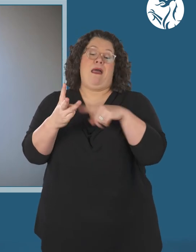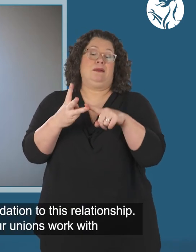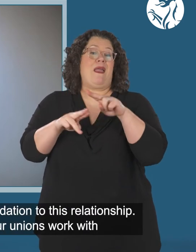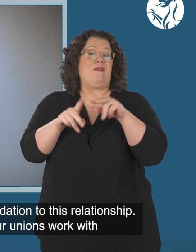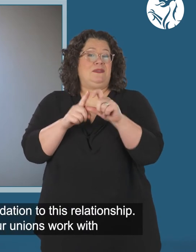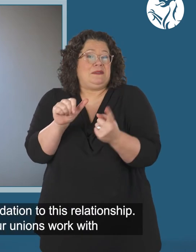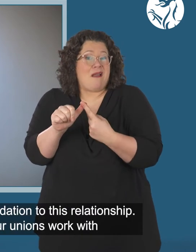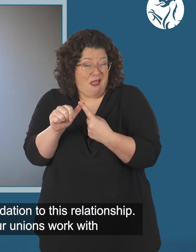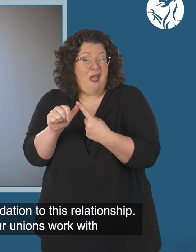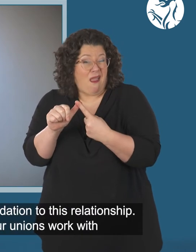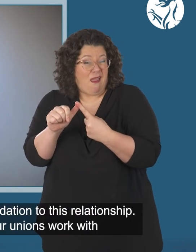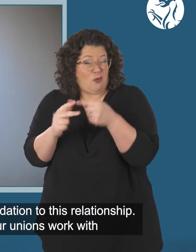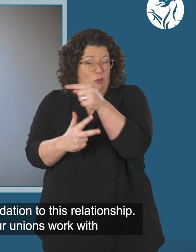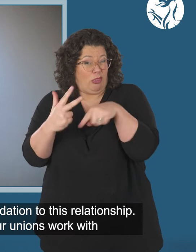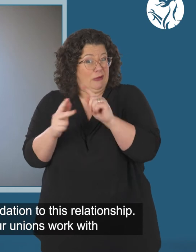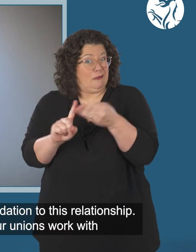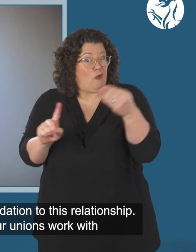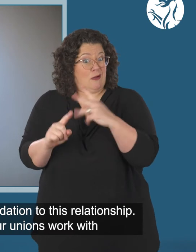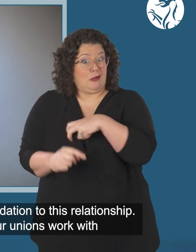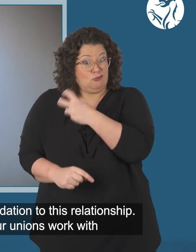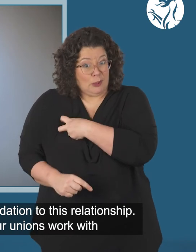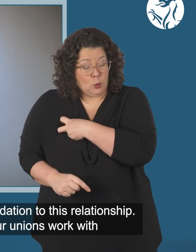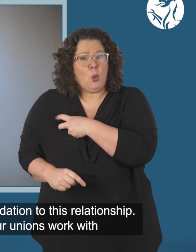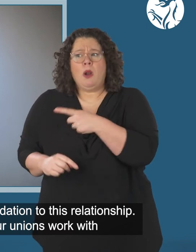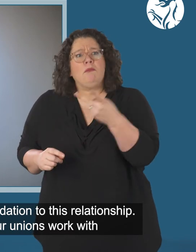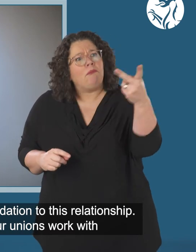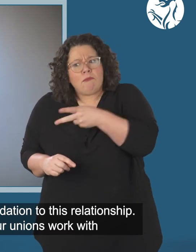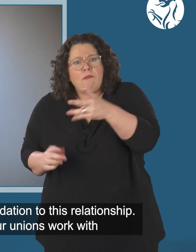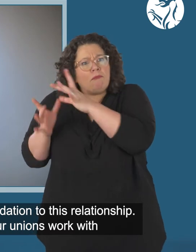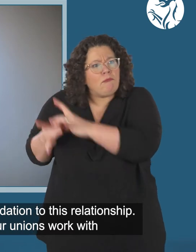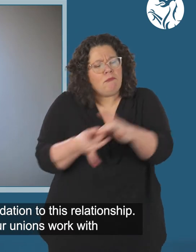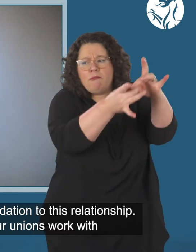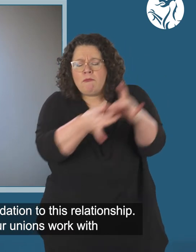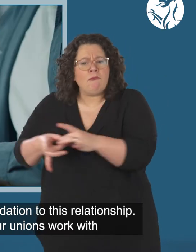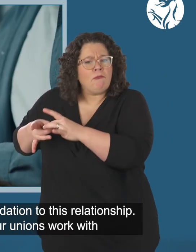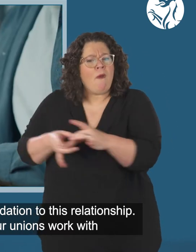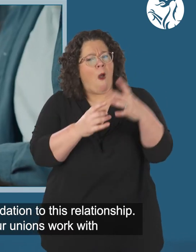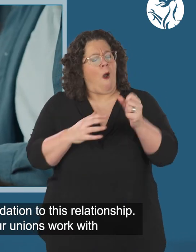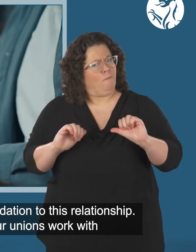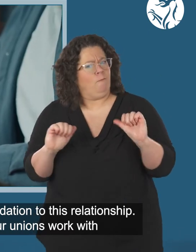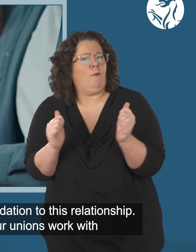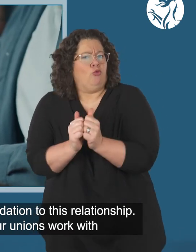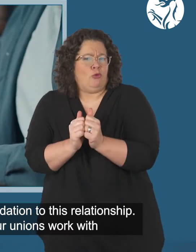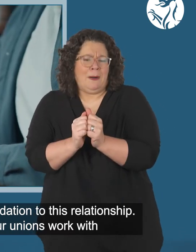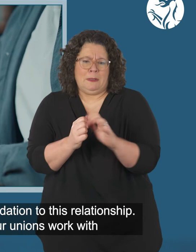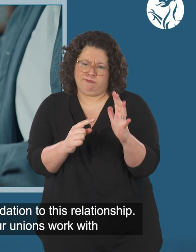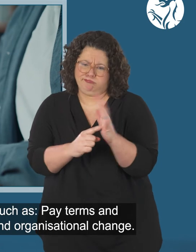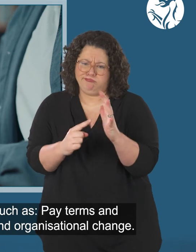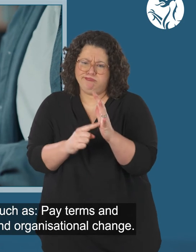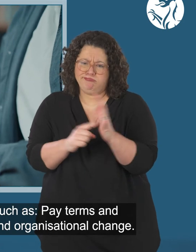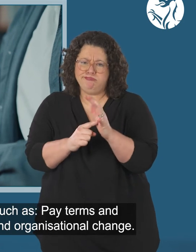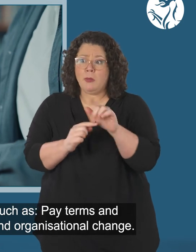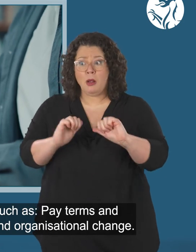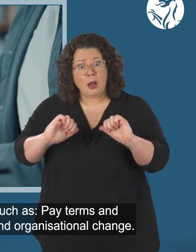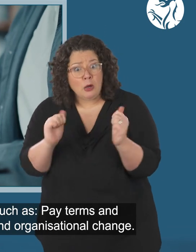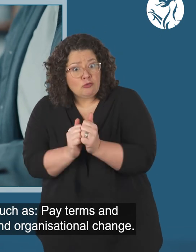Mae'r cytundeb partneriaeth yn sael eu brythynas hon. Mae'r cytundeb yn nodi sut y mae'n hydebau yn gweithio gyda